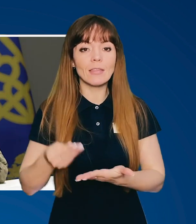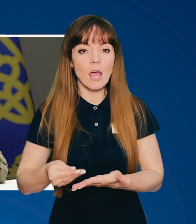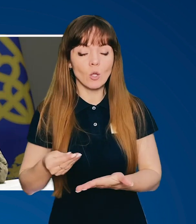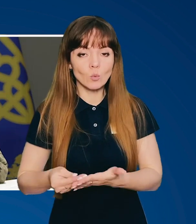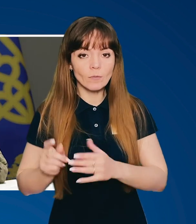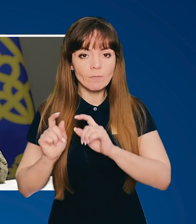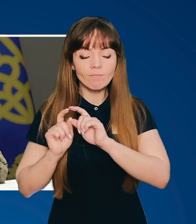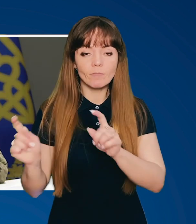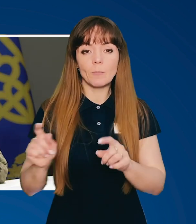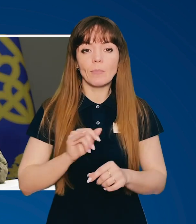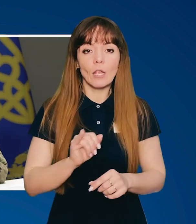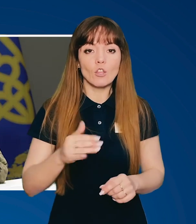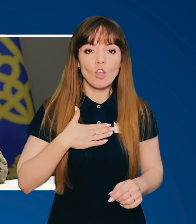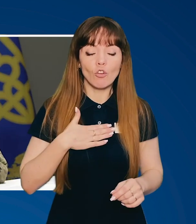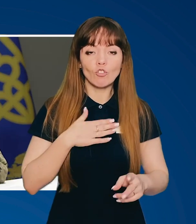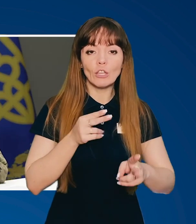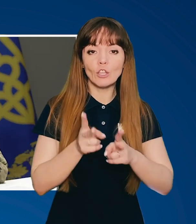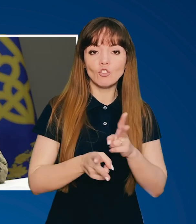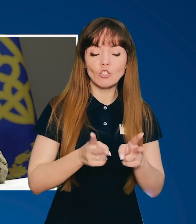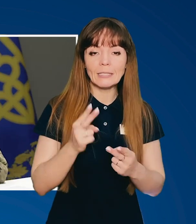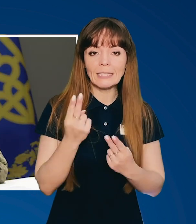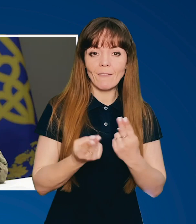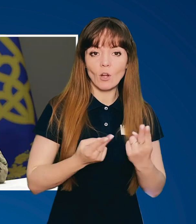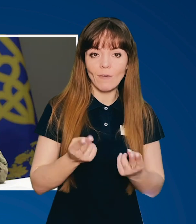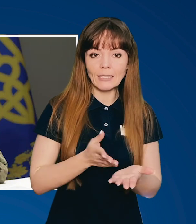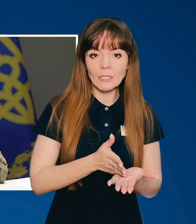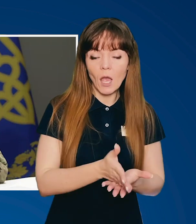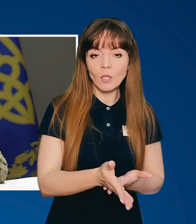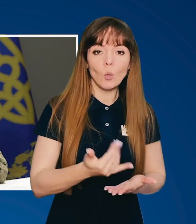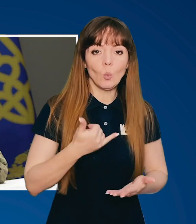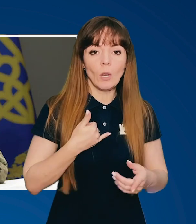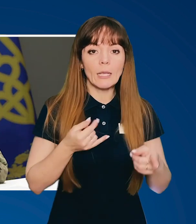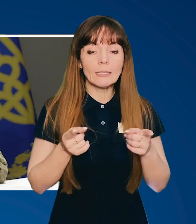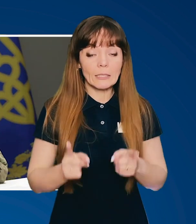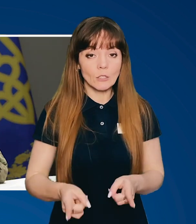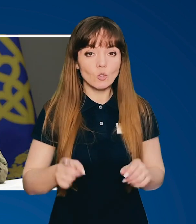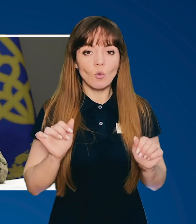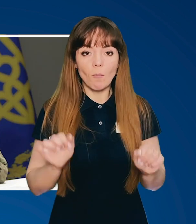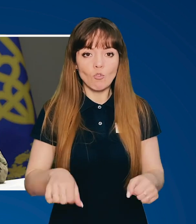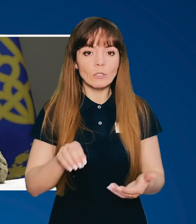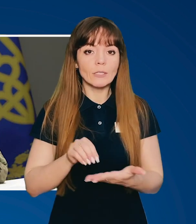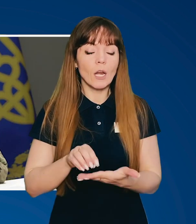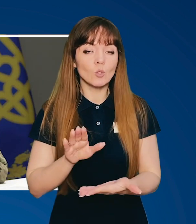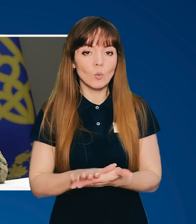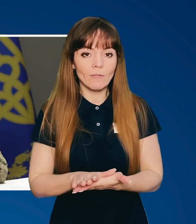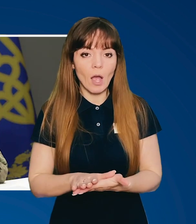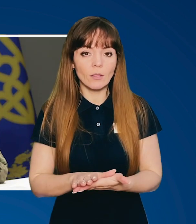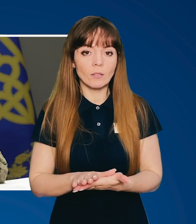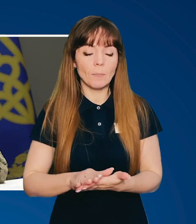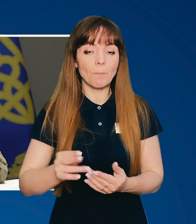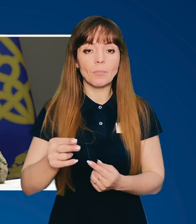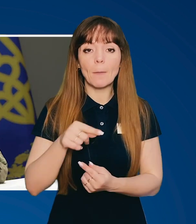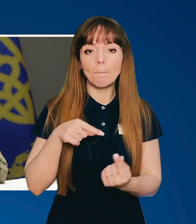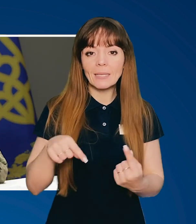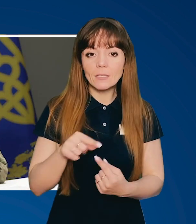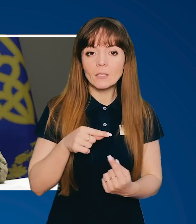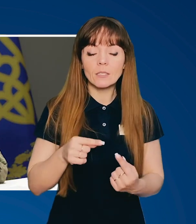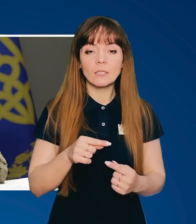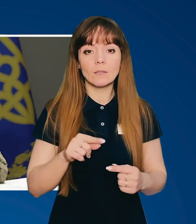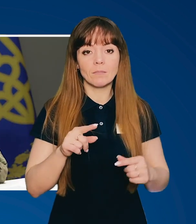фінансові інституції, і наш діджитал-цифровий сектор. У нас дійсно можна зареєструвати бізнес